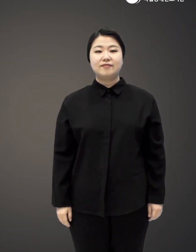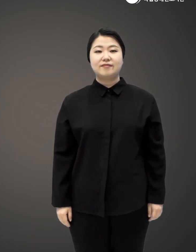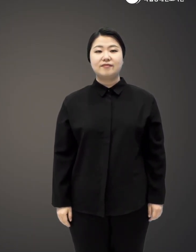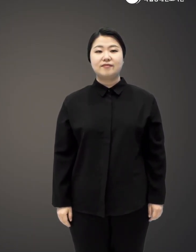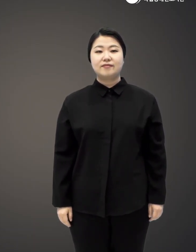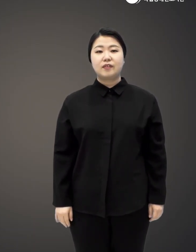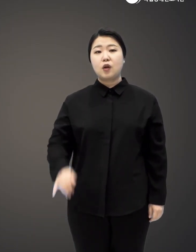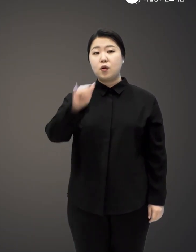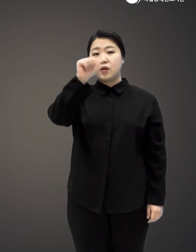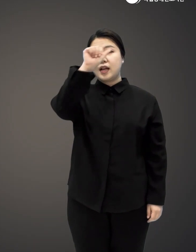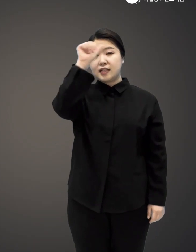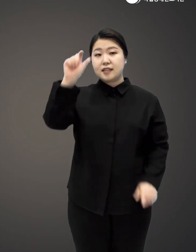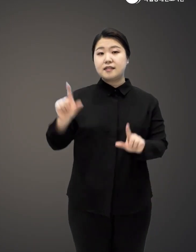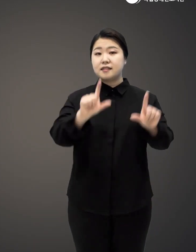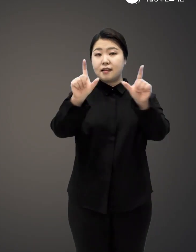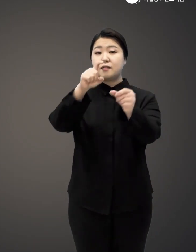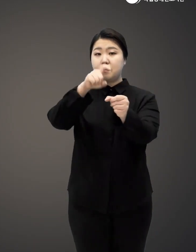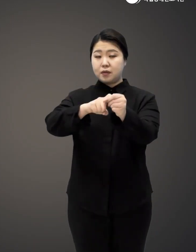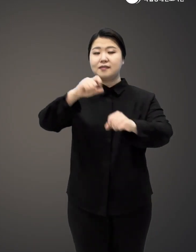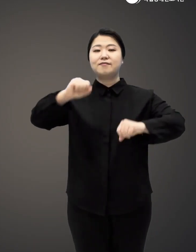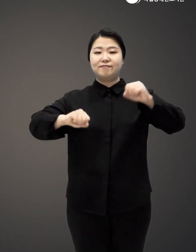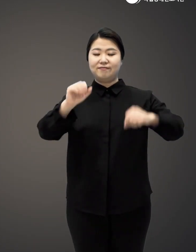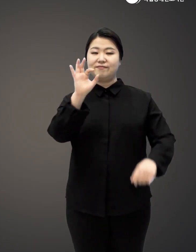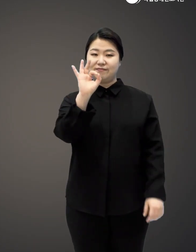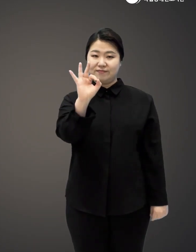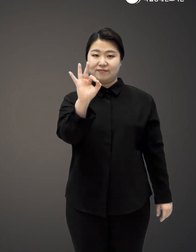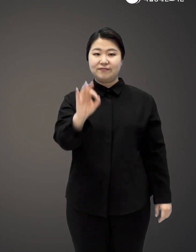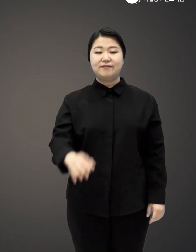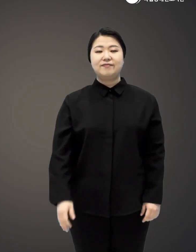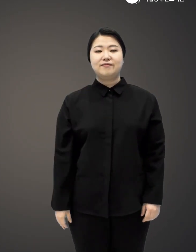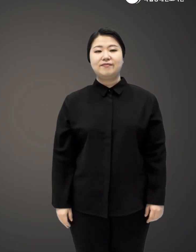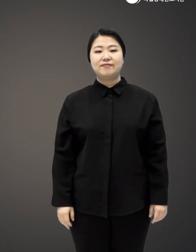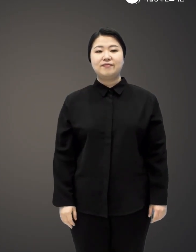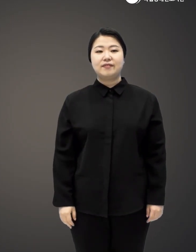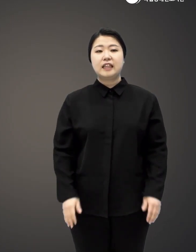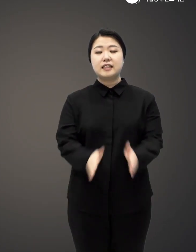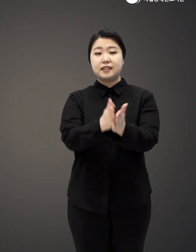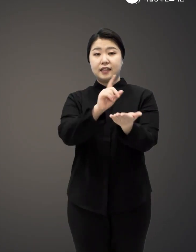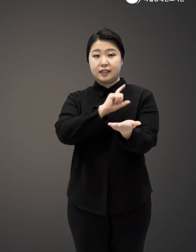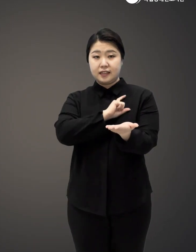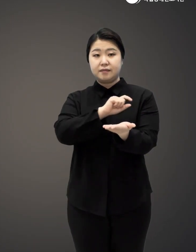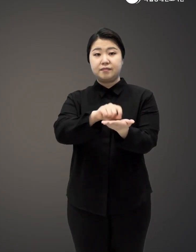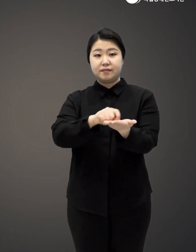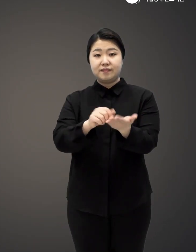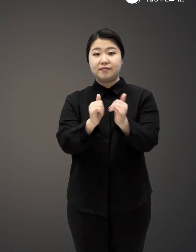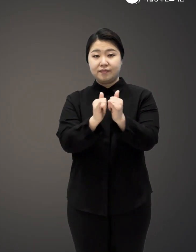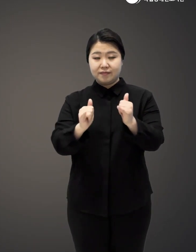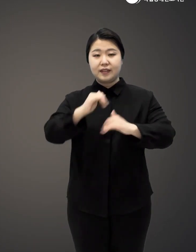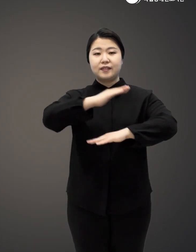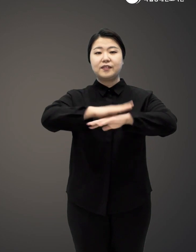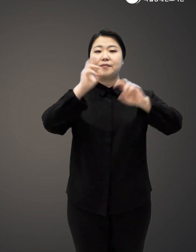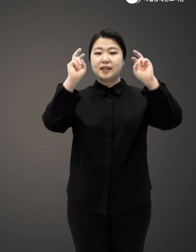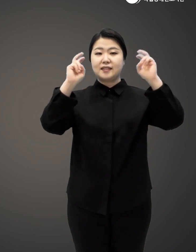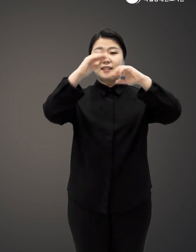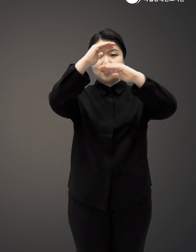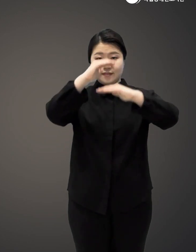위대한 인생을 만드는 10가지 행동 도서명 히어로 코드